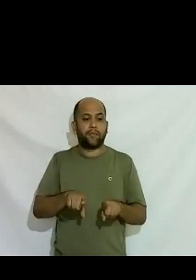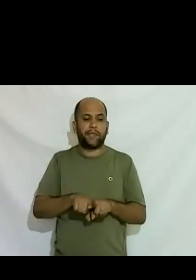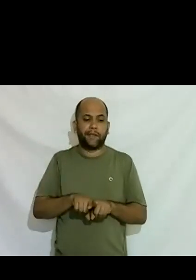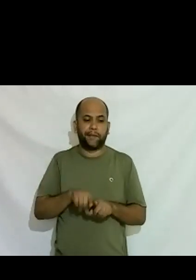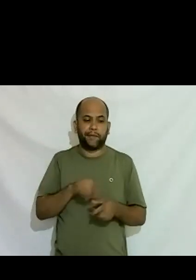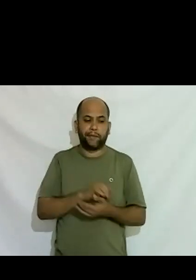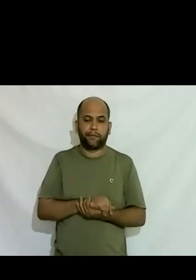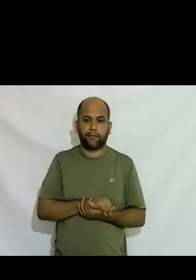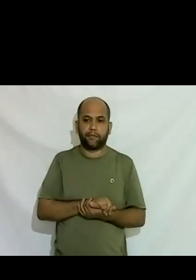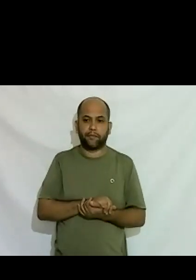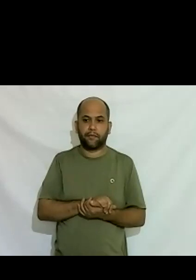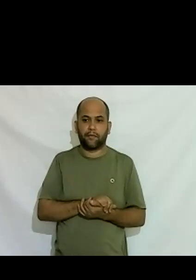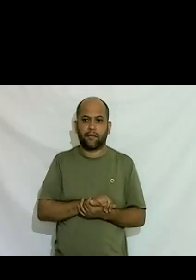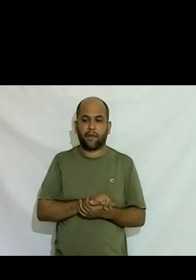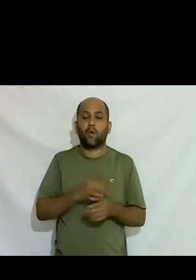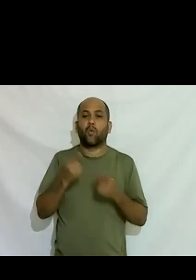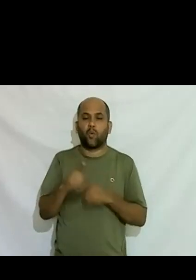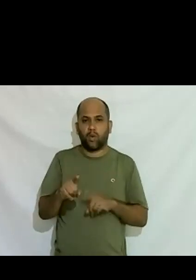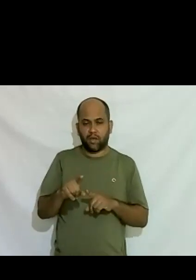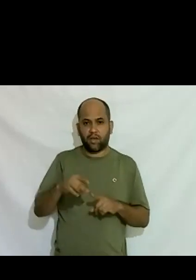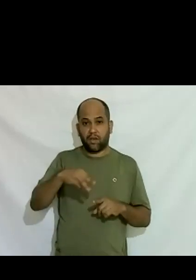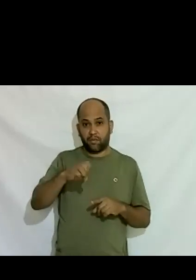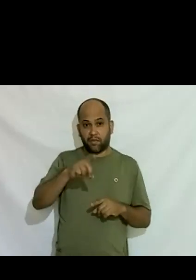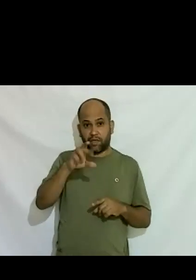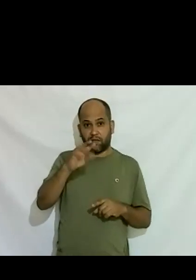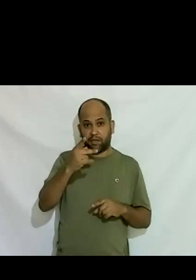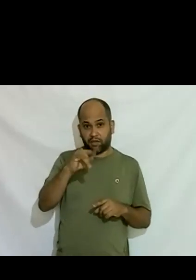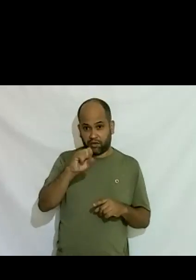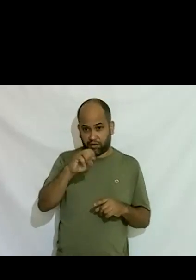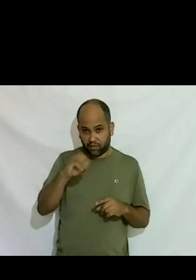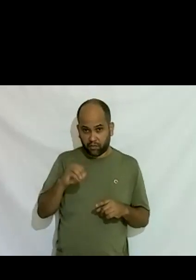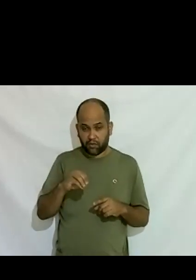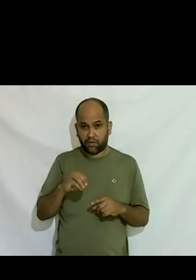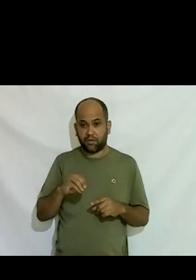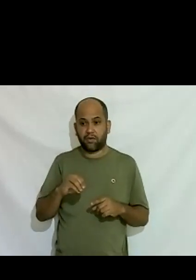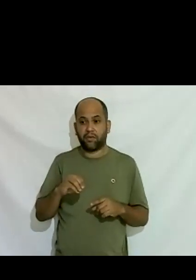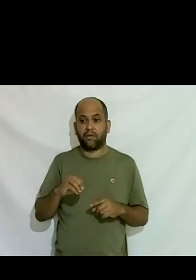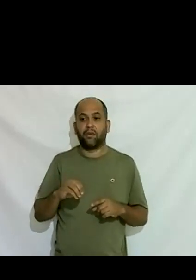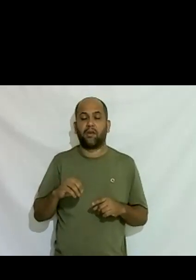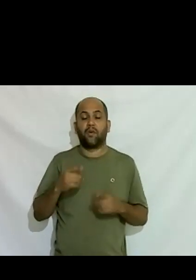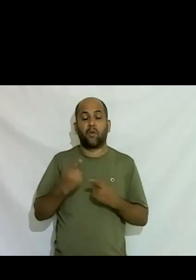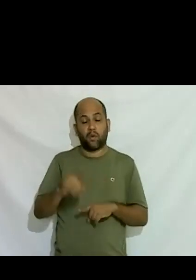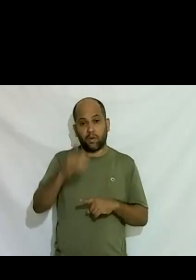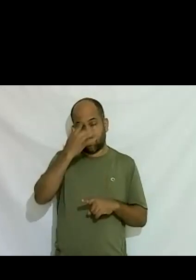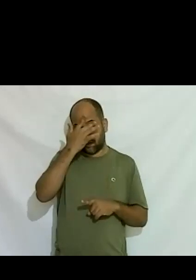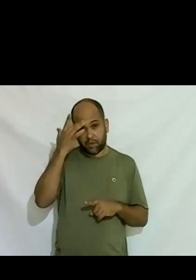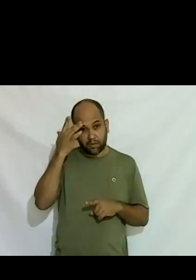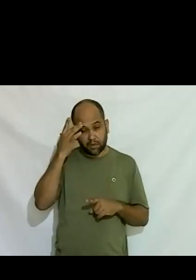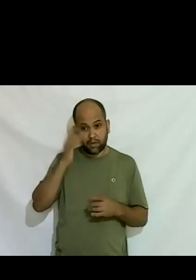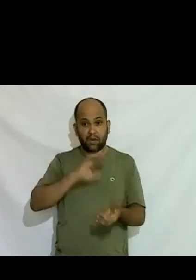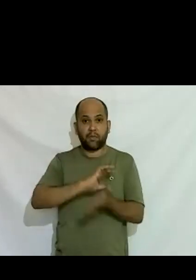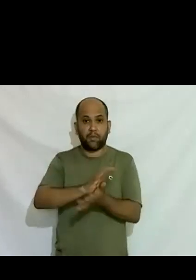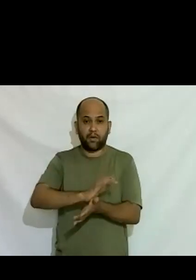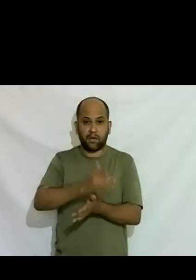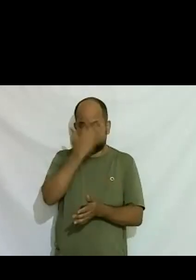contra o machismo contra o racismo contra a lgbtfobia contra a pessoa a preconceito com pessoas com